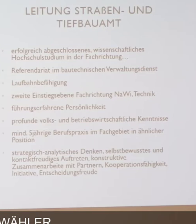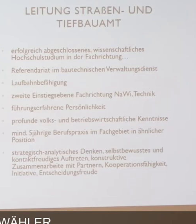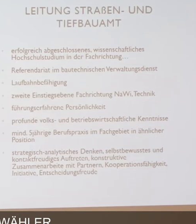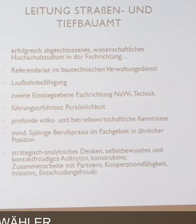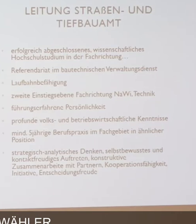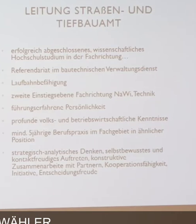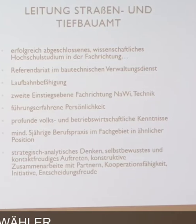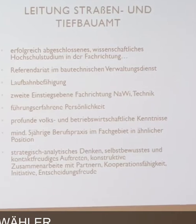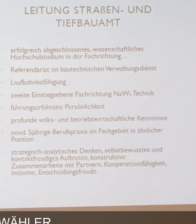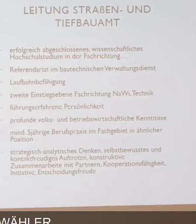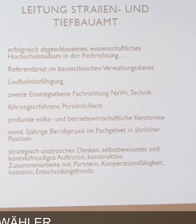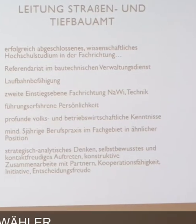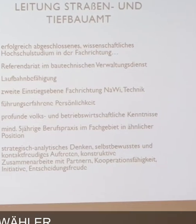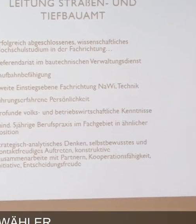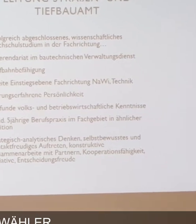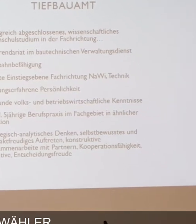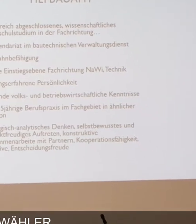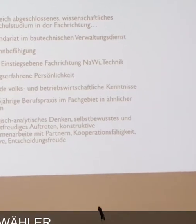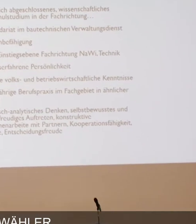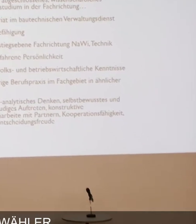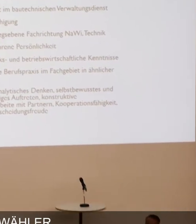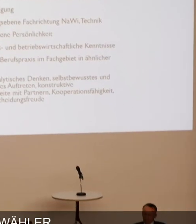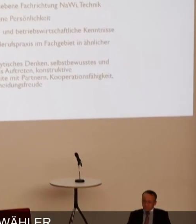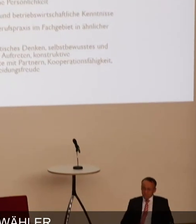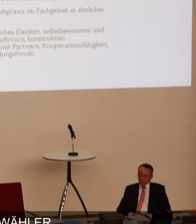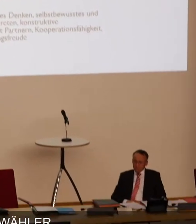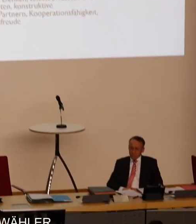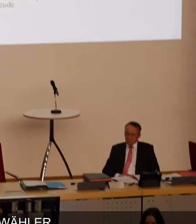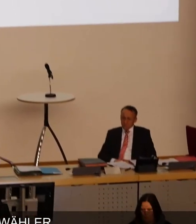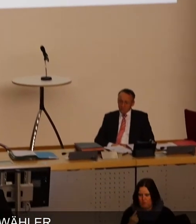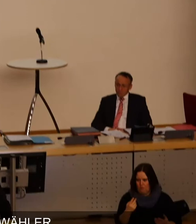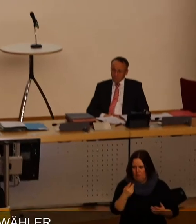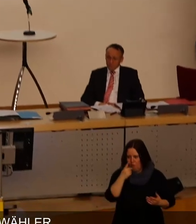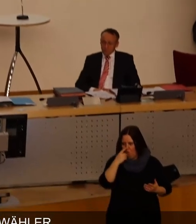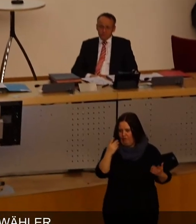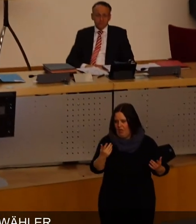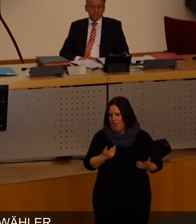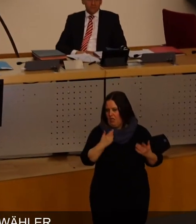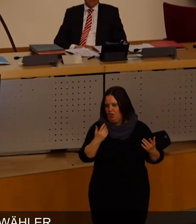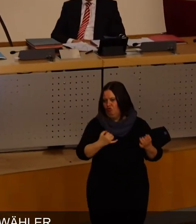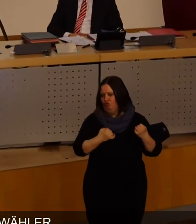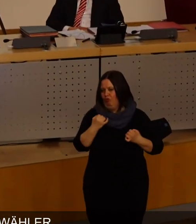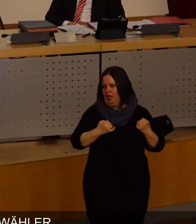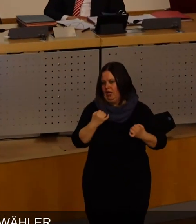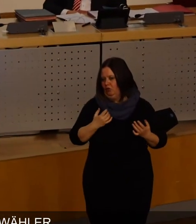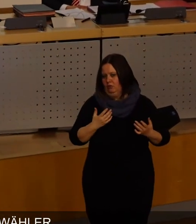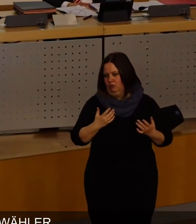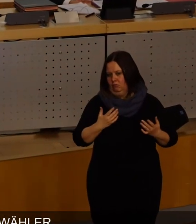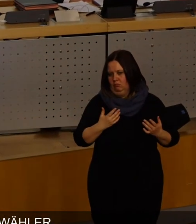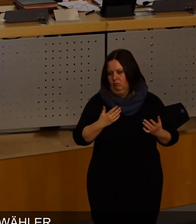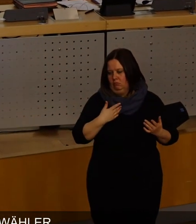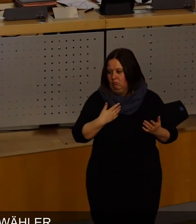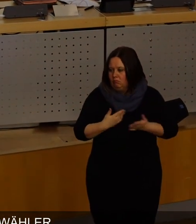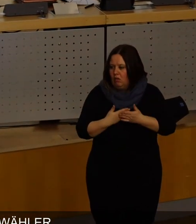Ihnen, meine verehrten Damen und Herren Kollegen in der CDU-Fraktion. Irgendwie ist es schwierig, gerade im